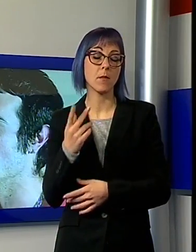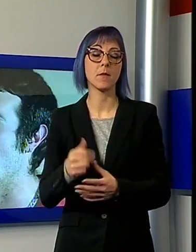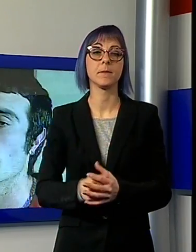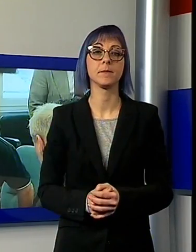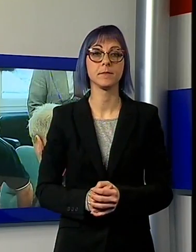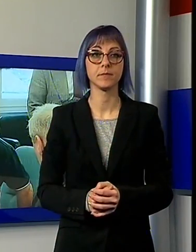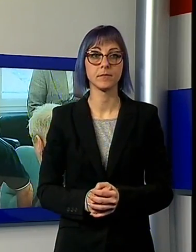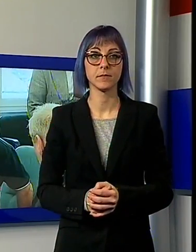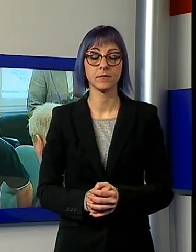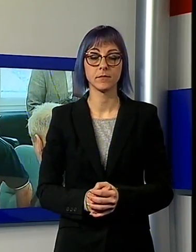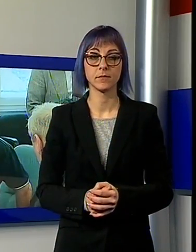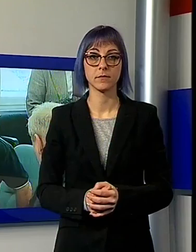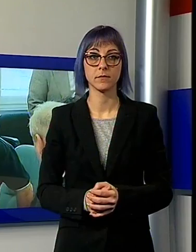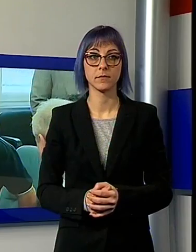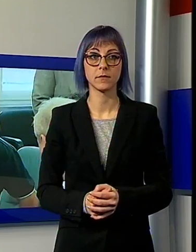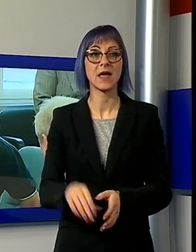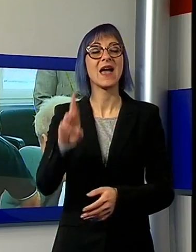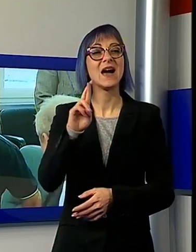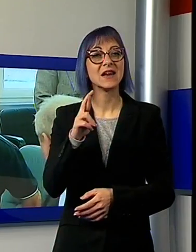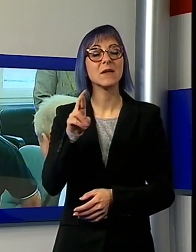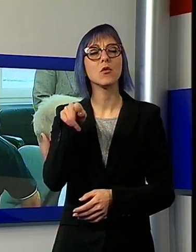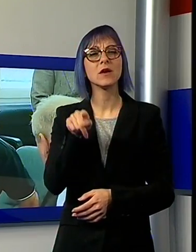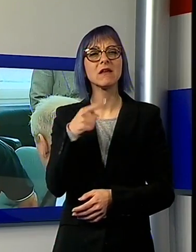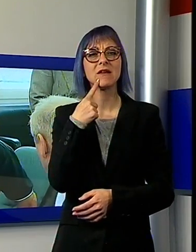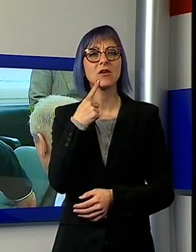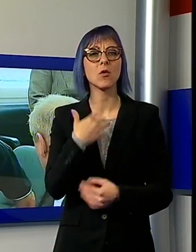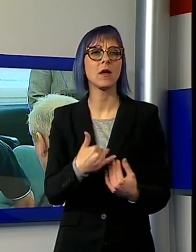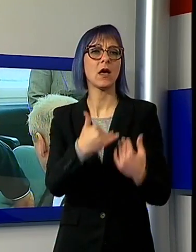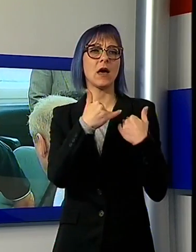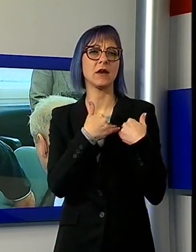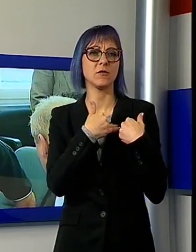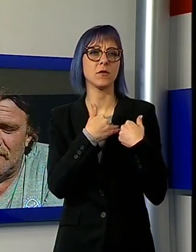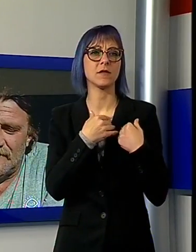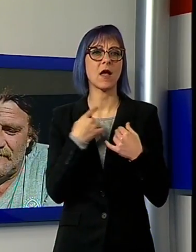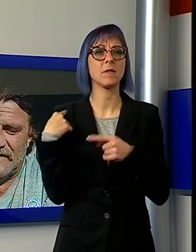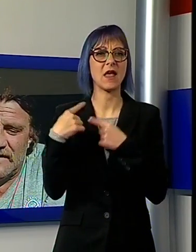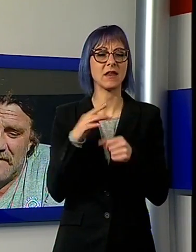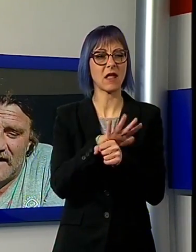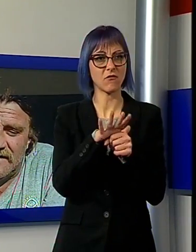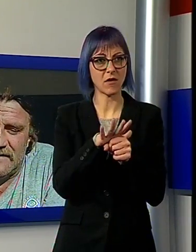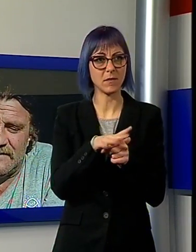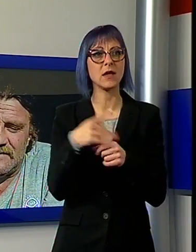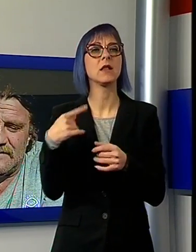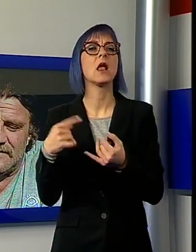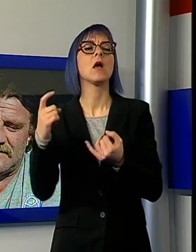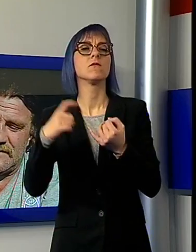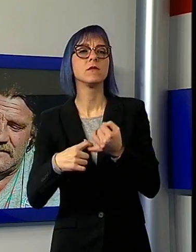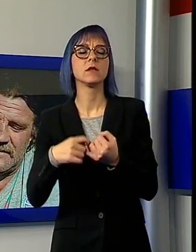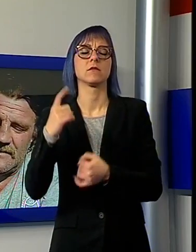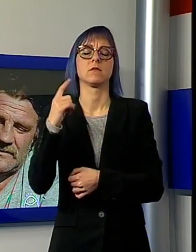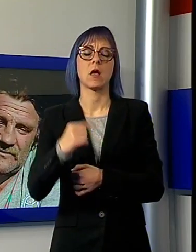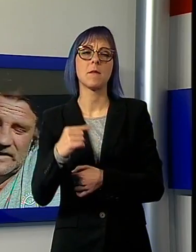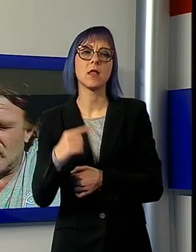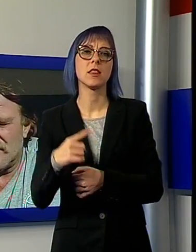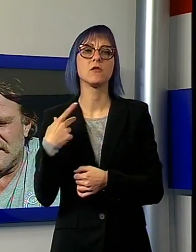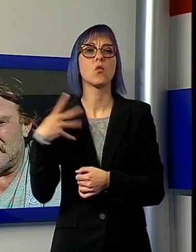affidatario degli interessi di famiglia, che le aveva ridotte in miseria, e la badante amante Maria, era stato Francesco Tureddi, il test chiave del